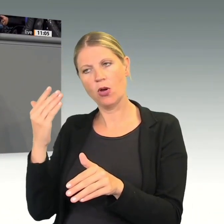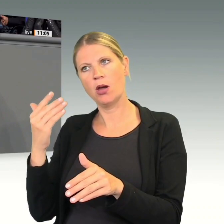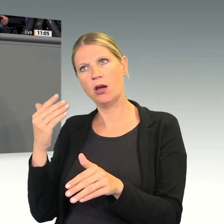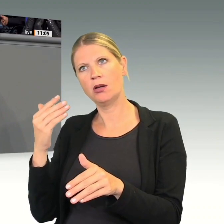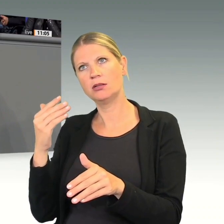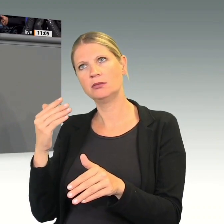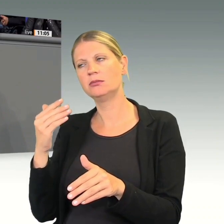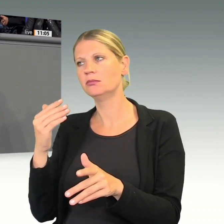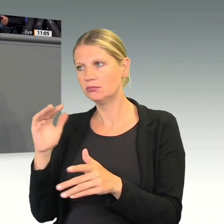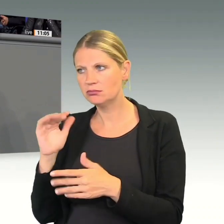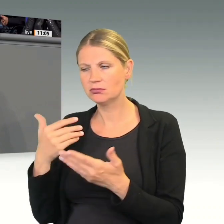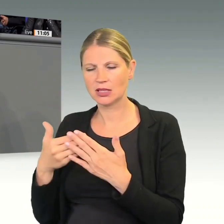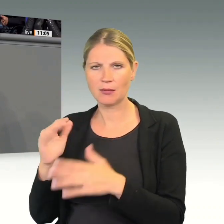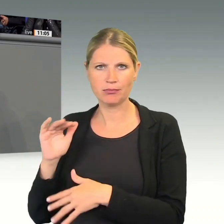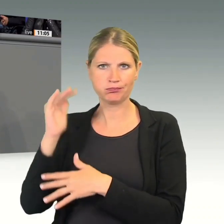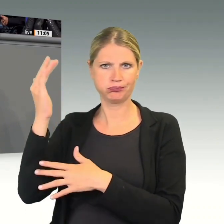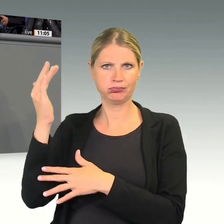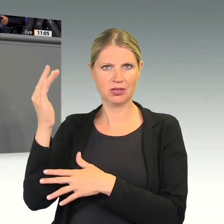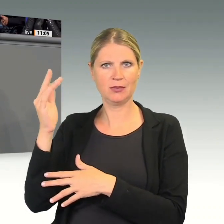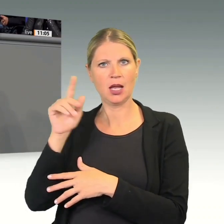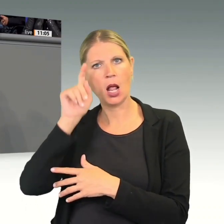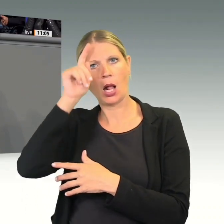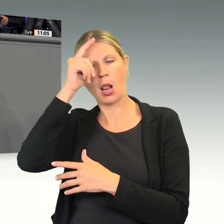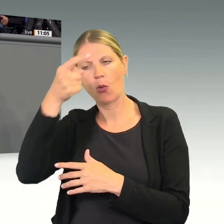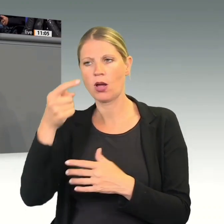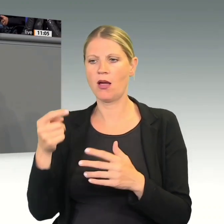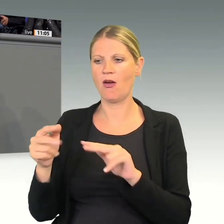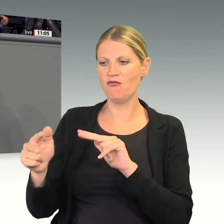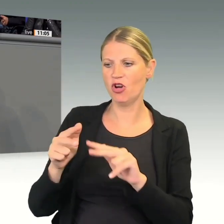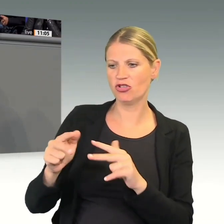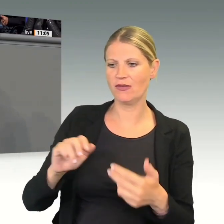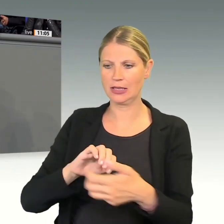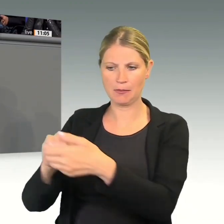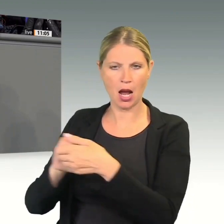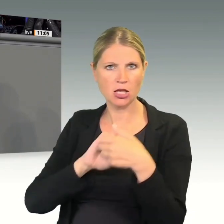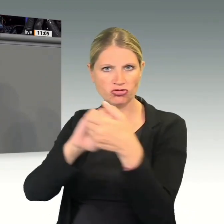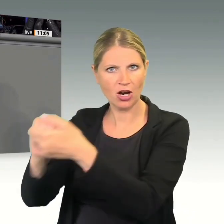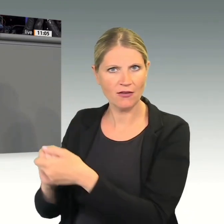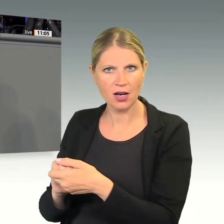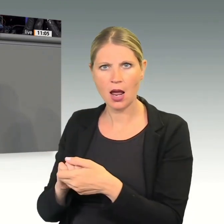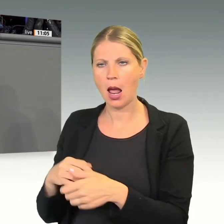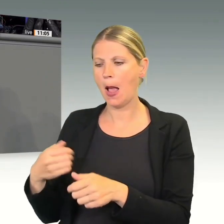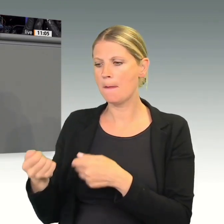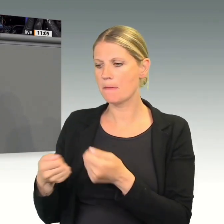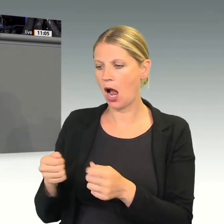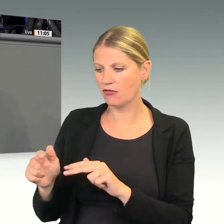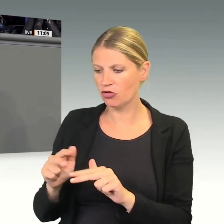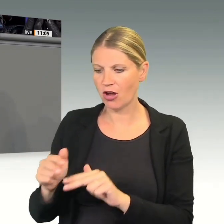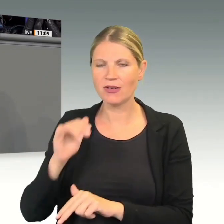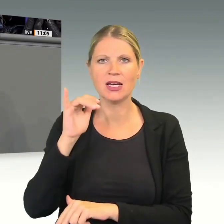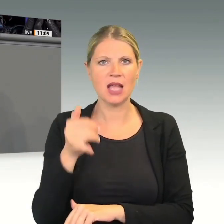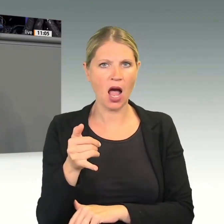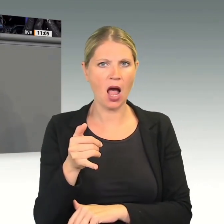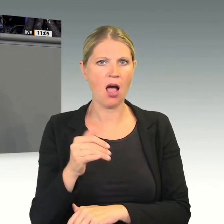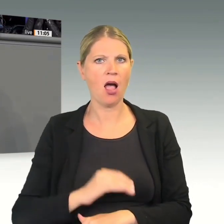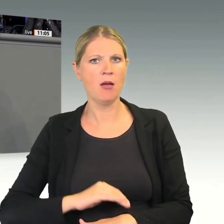sein ließ, nämlich eine kluge Wirtschaftsgemeinschaft zu sein. Marktwirtschaft ja, Moralkeule